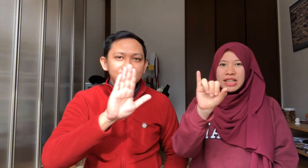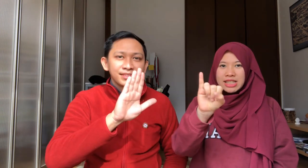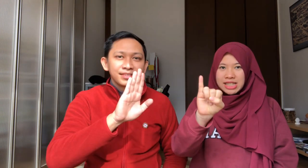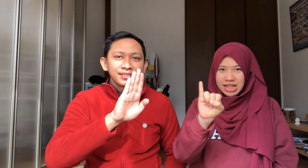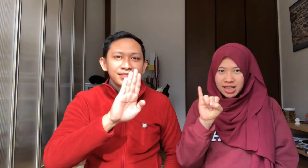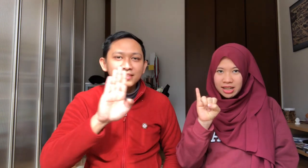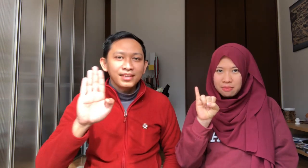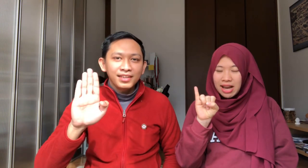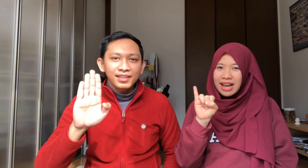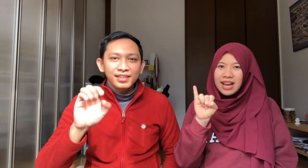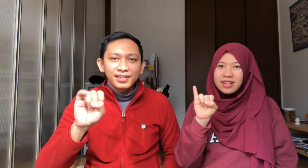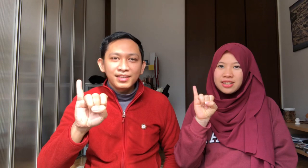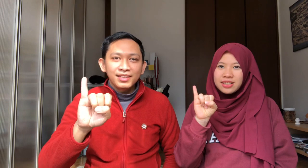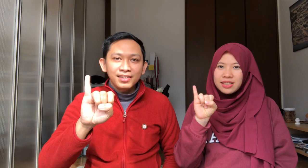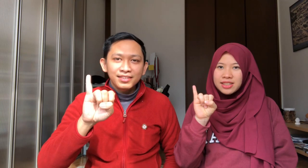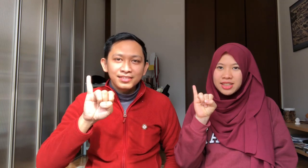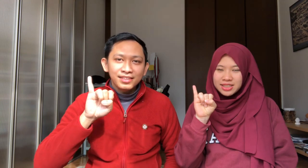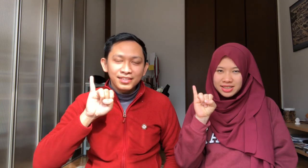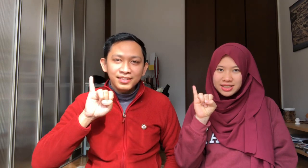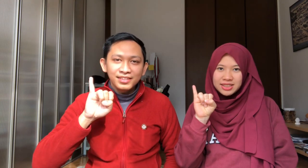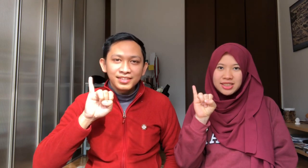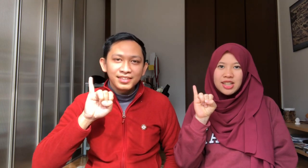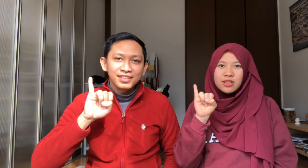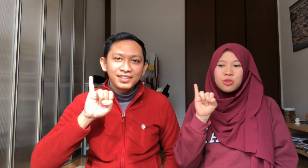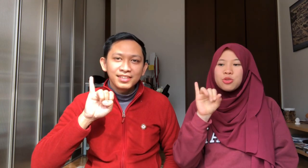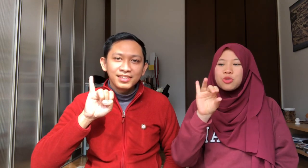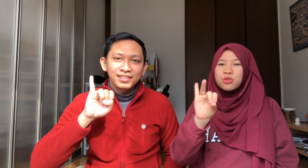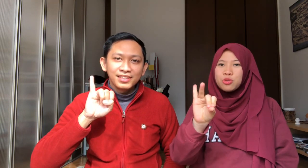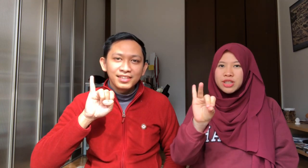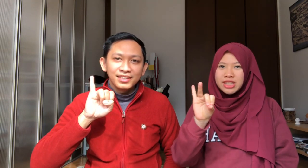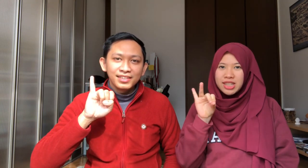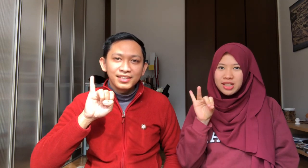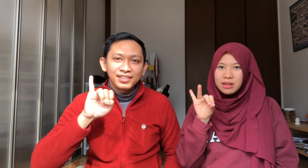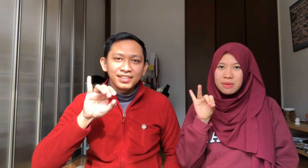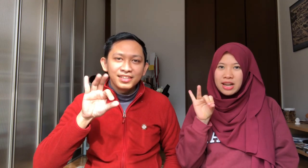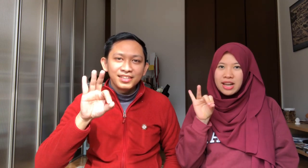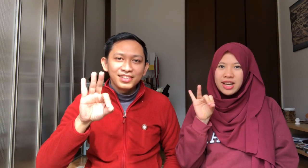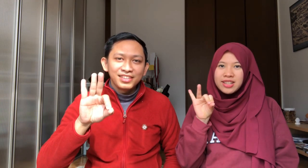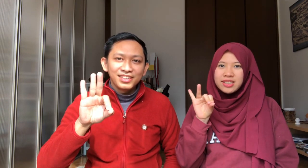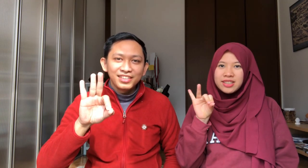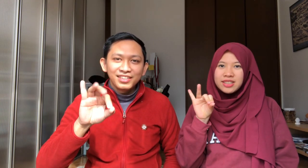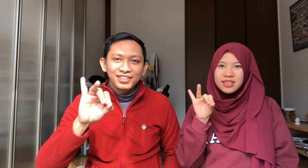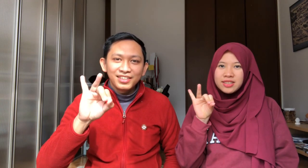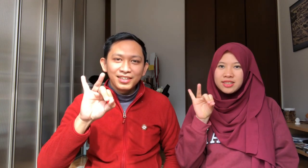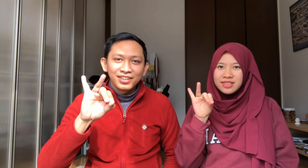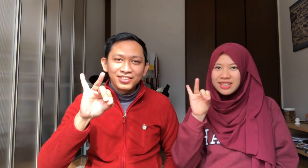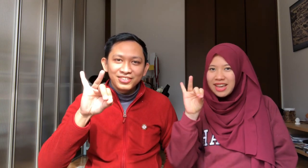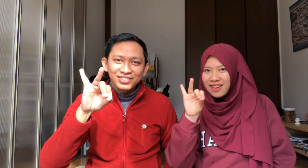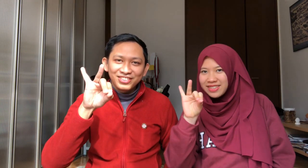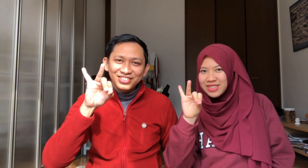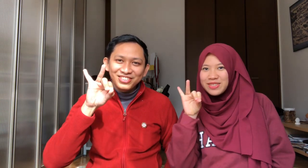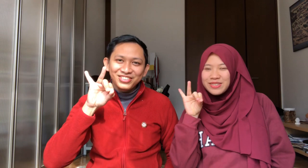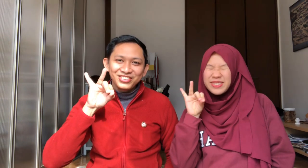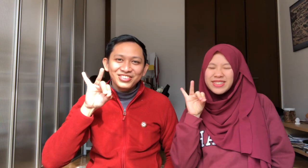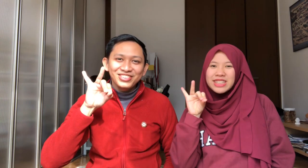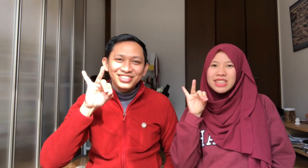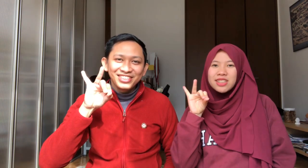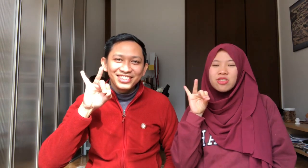kecil Kebelakang I kecil Terus, su kecil Kebelakang Ya, su Kecil